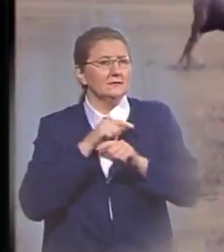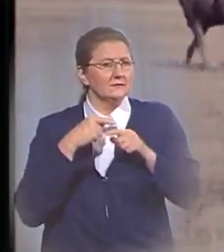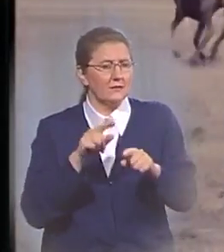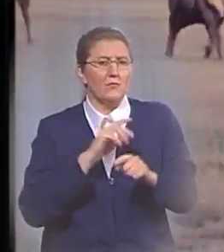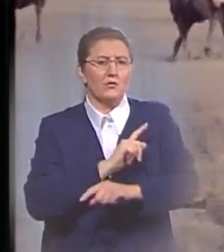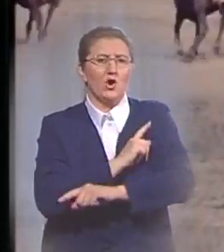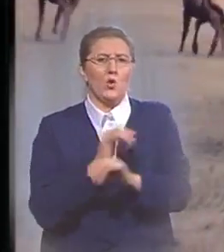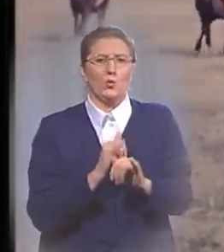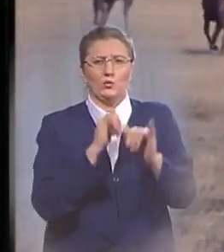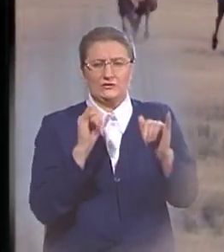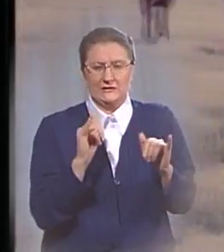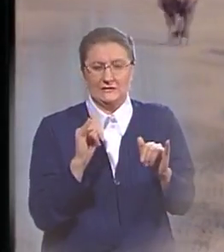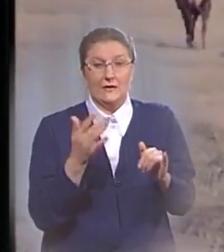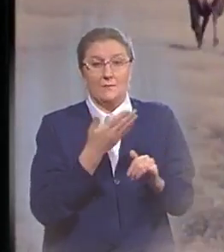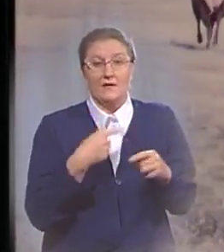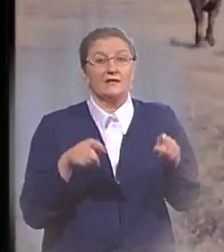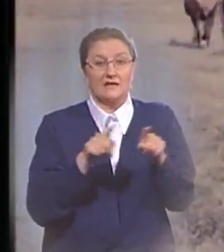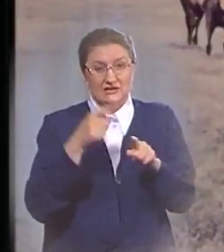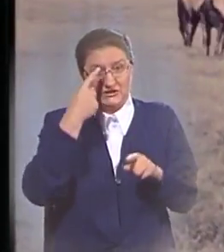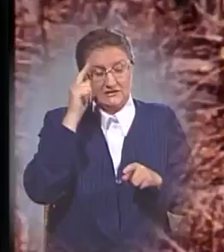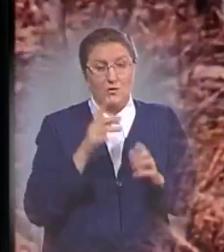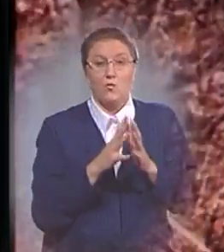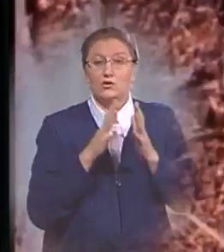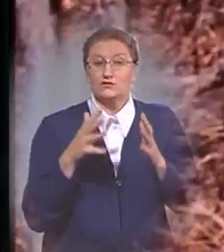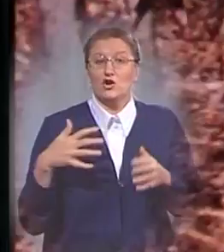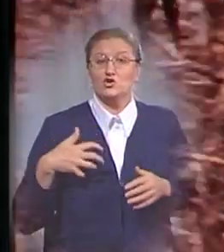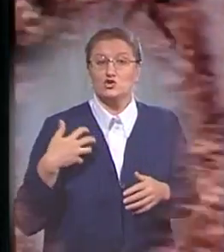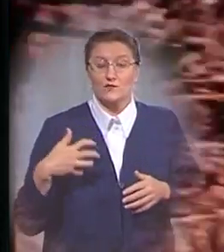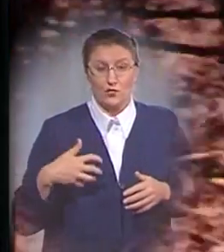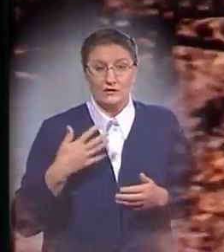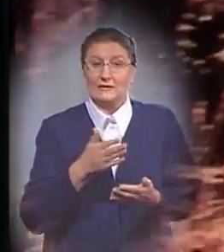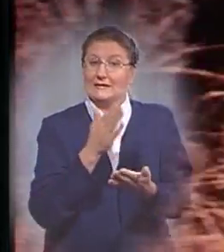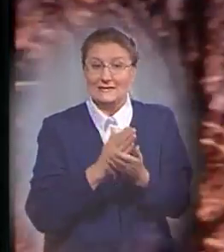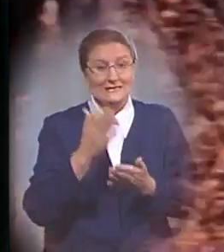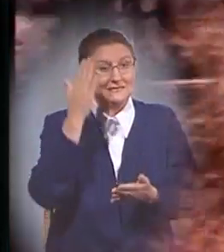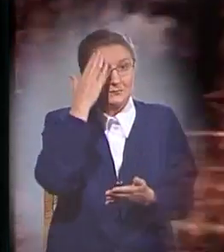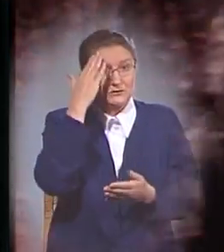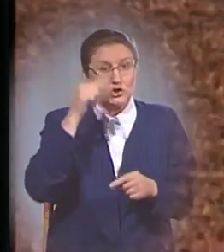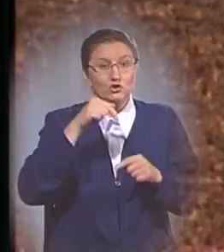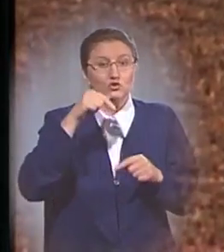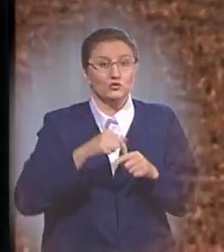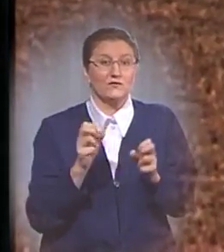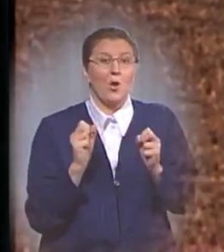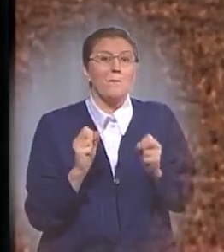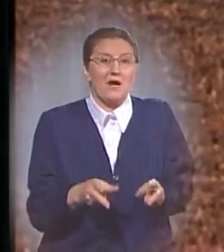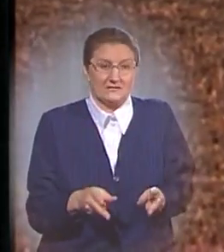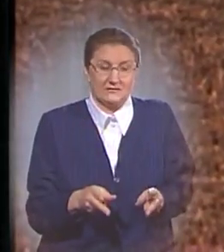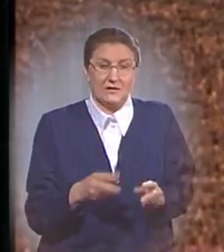усилиться. Мы также знаем, что у большинства животных есть способность чувствовать опасность и уходить в